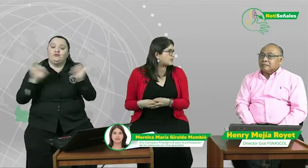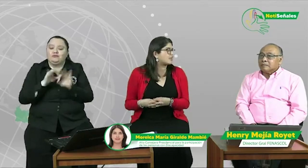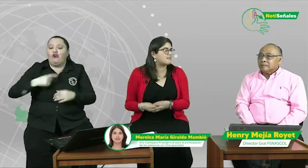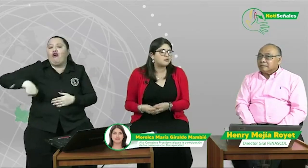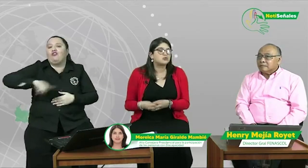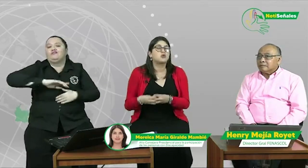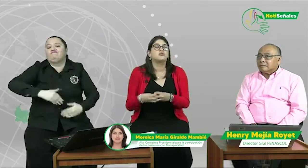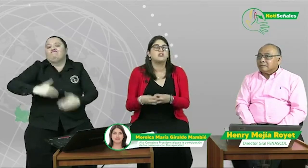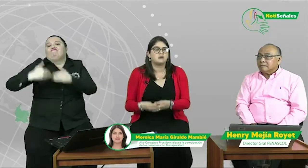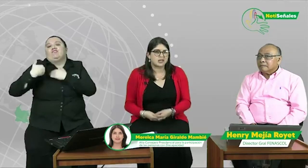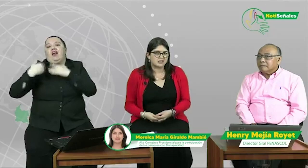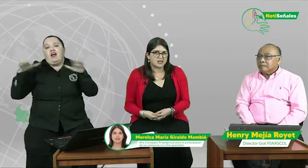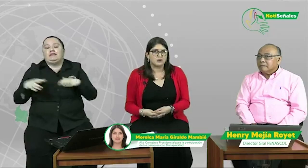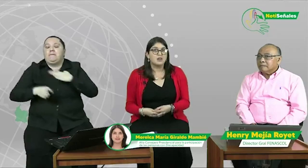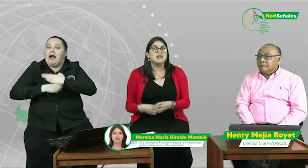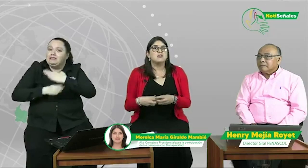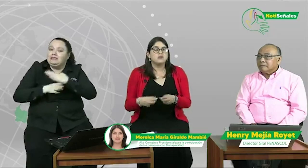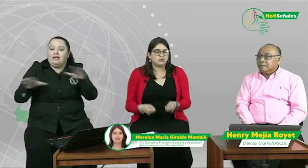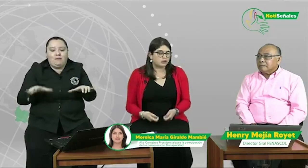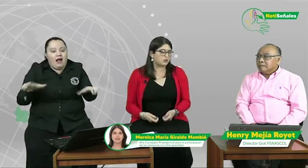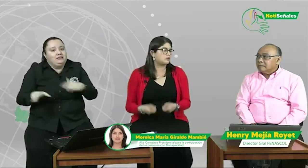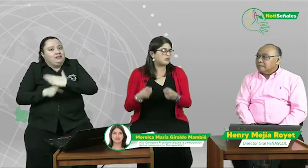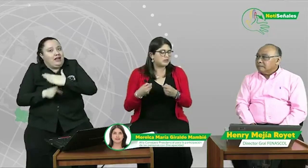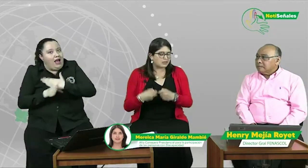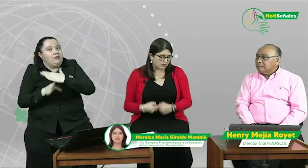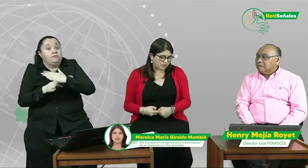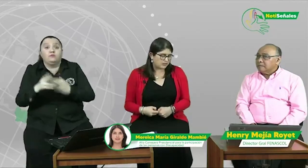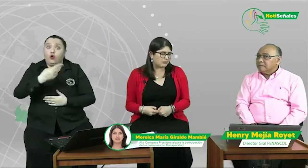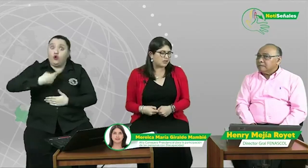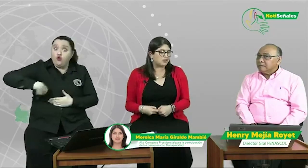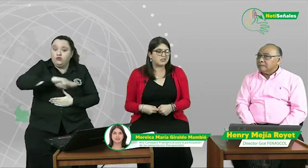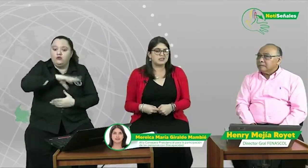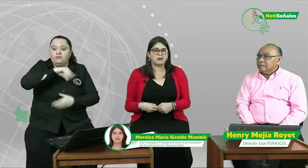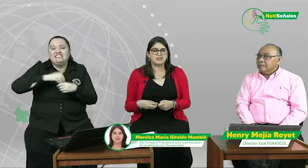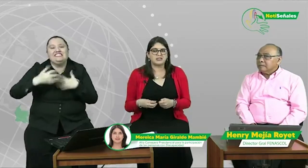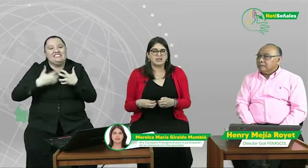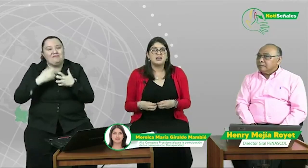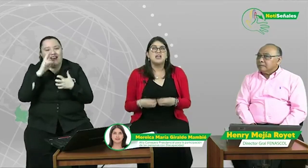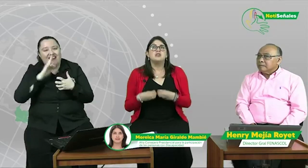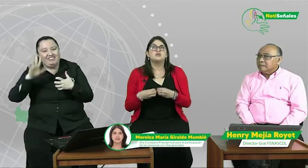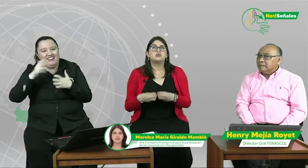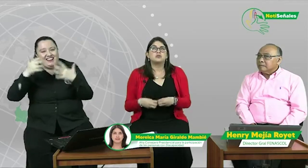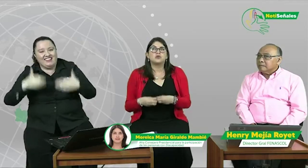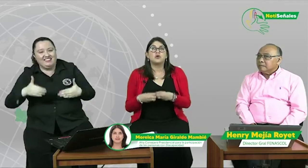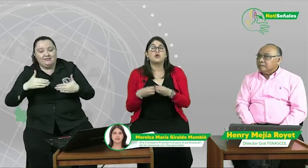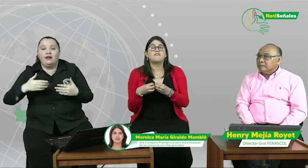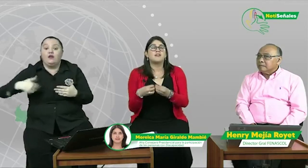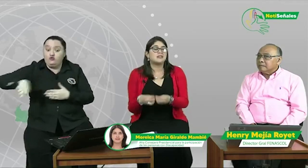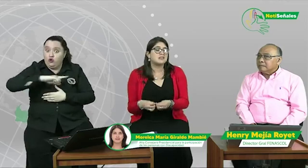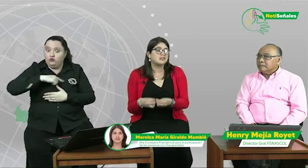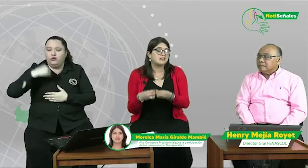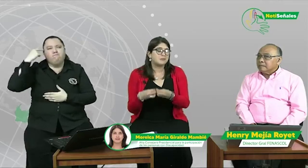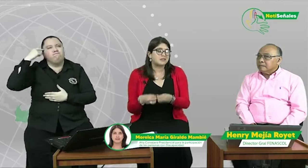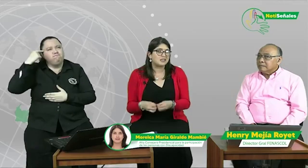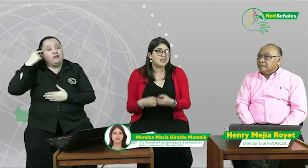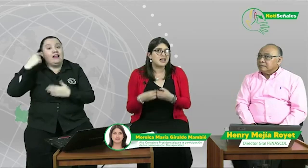que debemos continuar haciendo. Nosotros, dentro del Sistema Nacional de Discapacidad, nosotros con los referentes de discapacidad en los